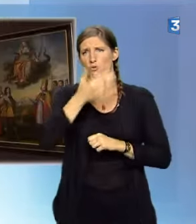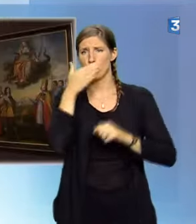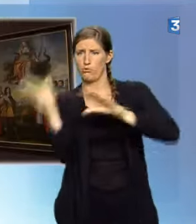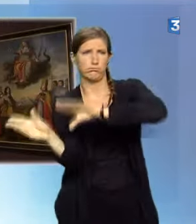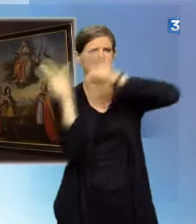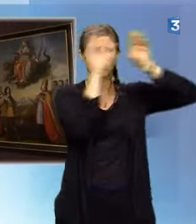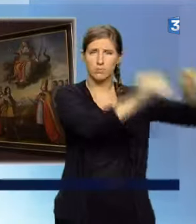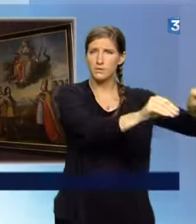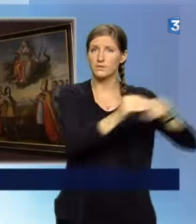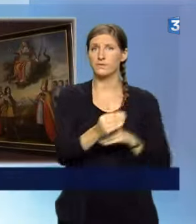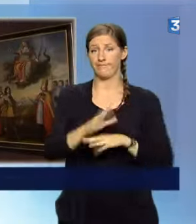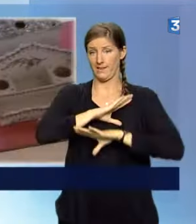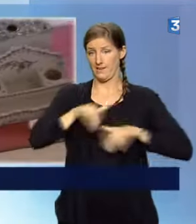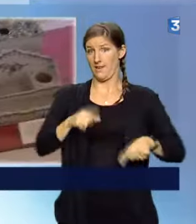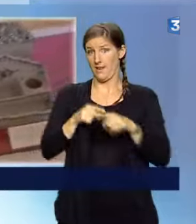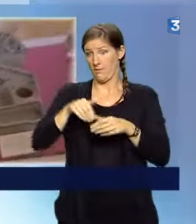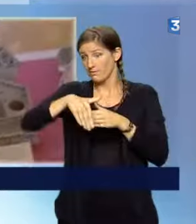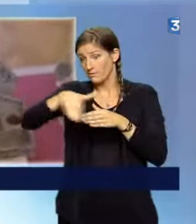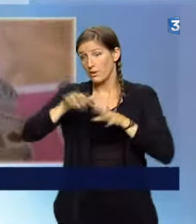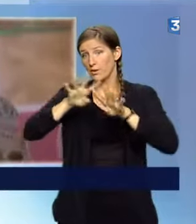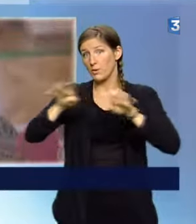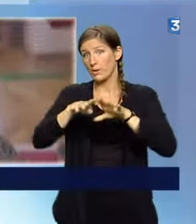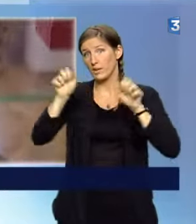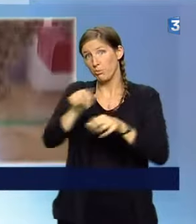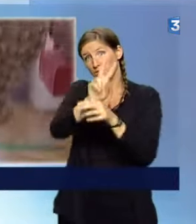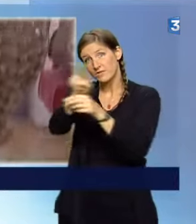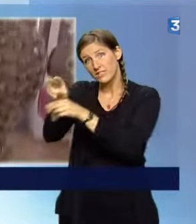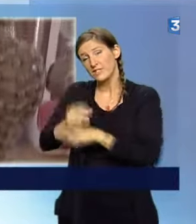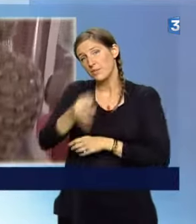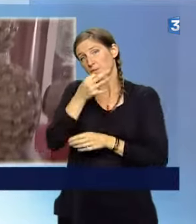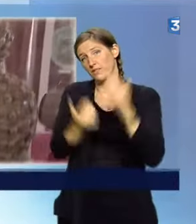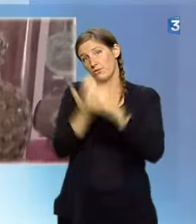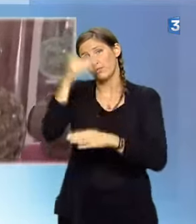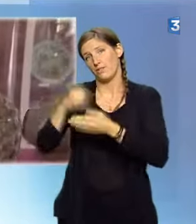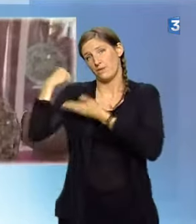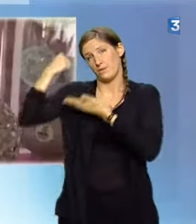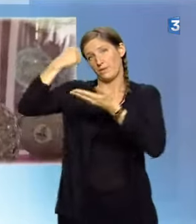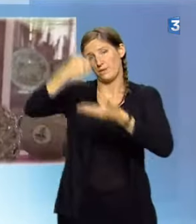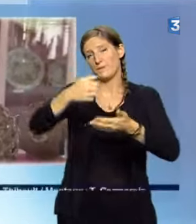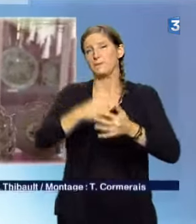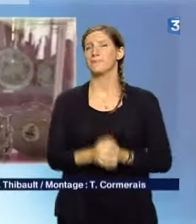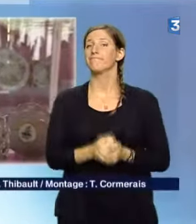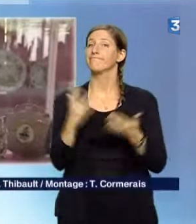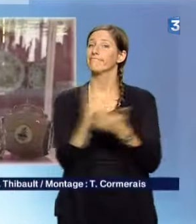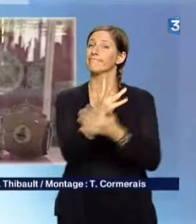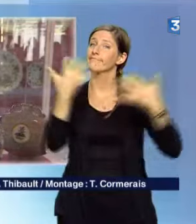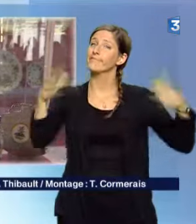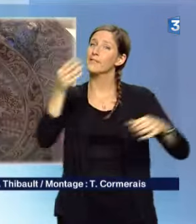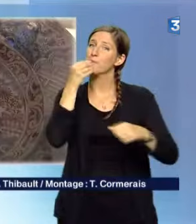sera ouvert pour la dernière fois ce week-end, pour les journées du patrimoine. C'est la fin de signature. Bonne semaine à tous.